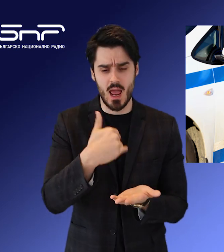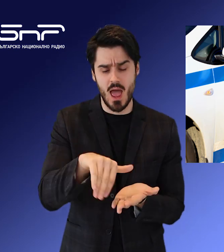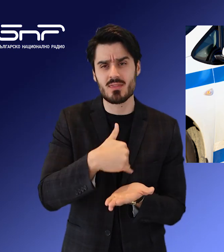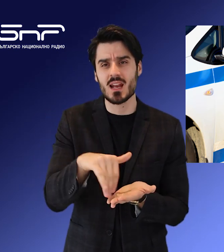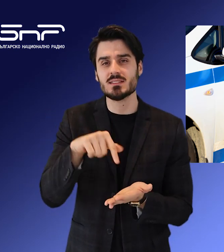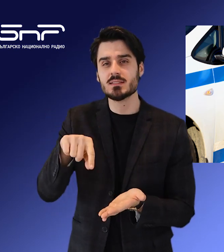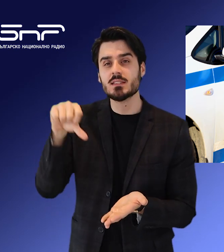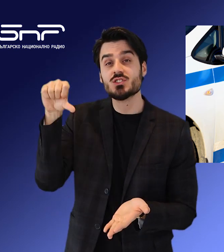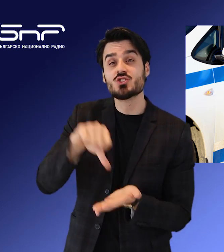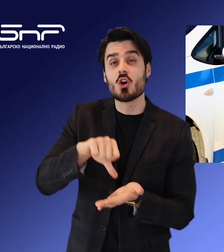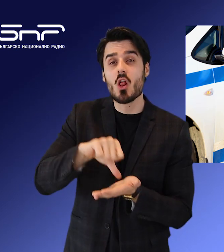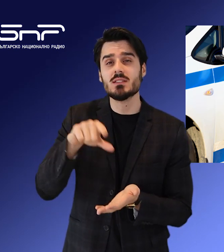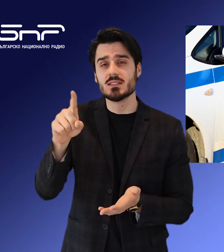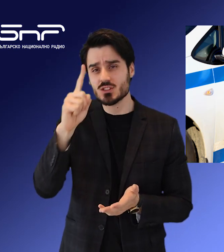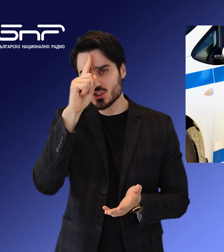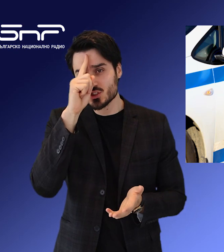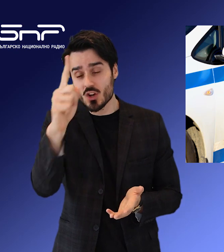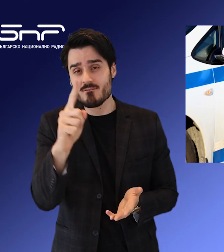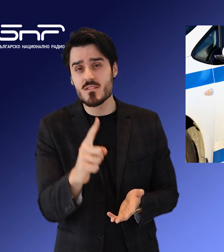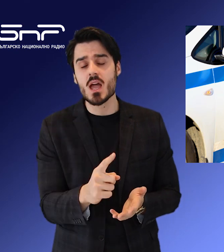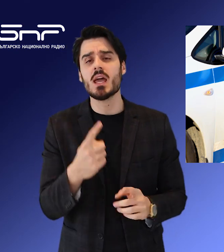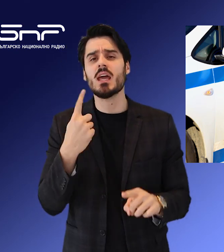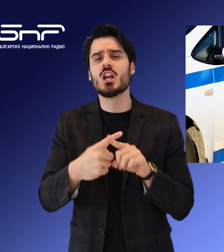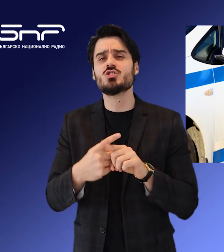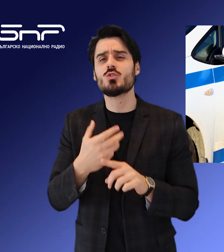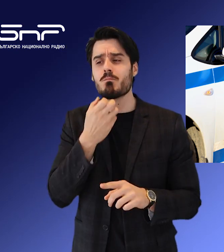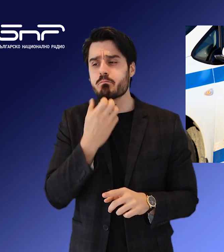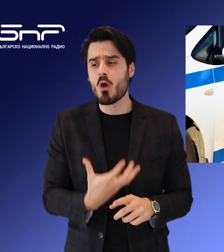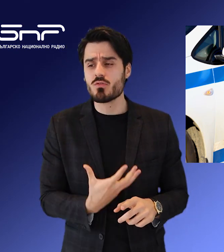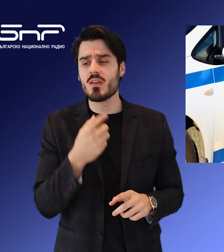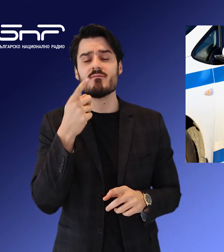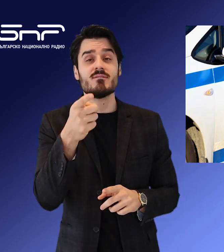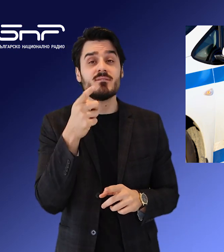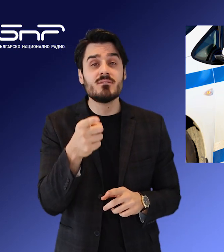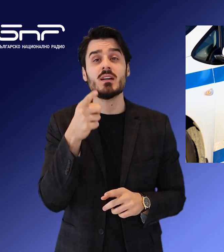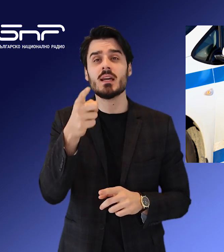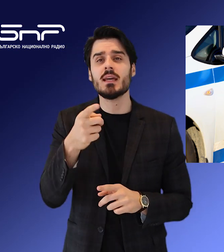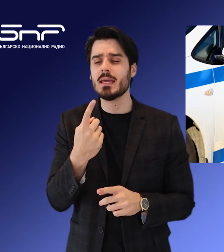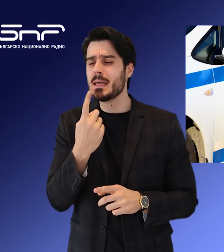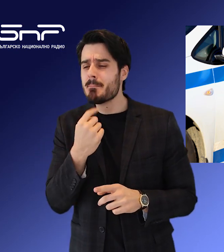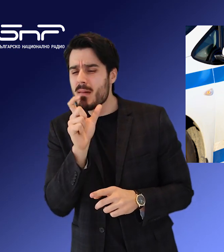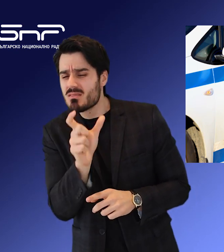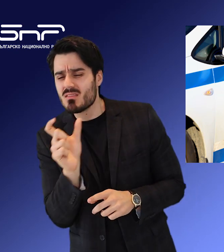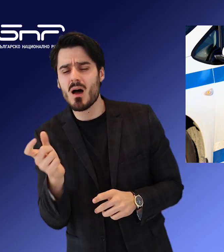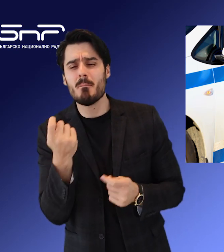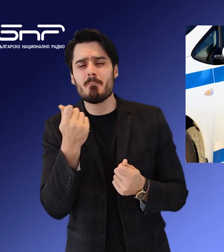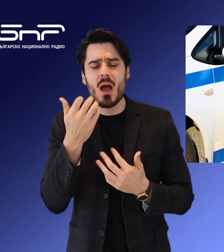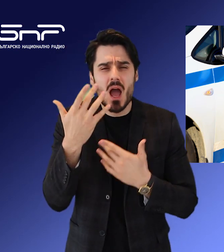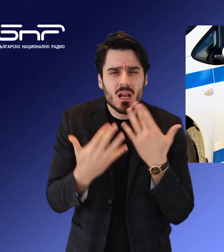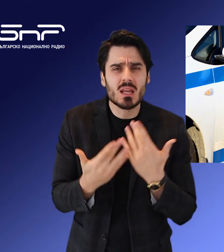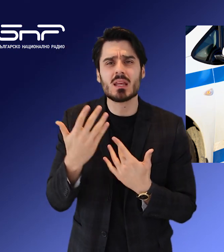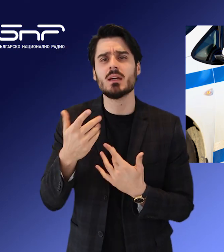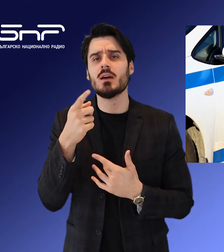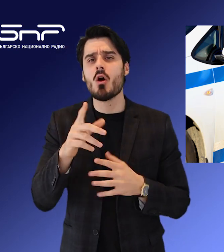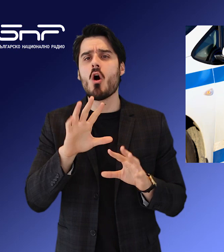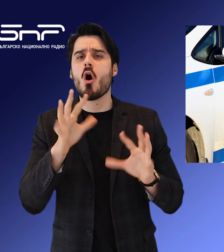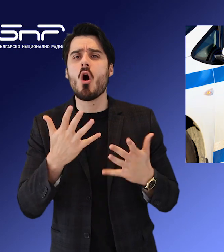В столичния квартал Христо Ботев на три от тях са открити списъци с имена и суми срещу тях. Образовани са три